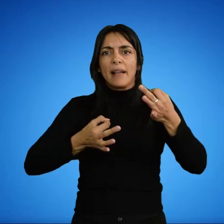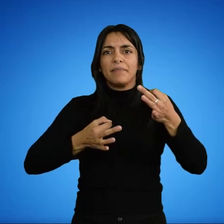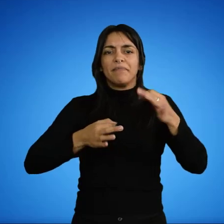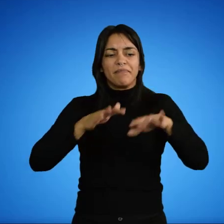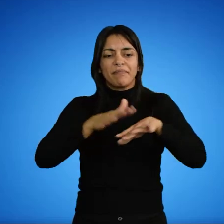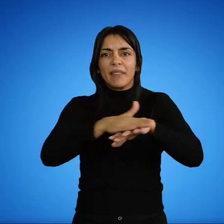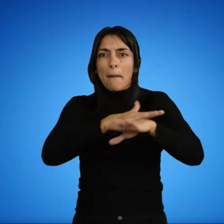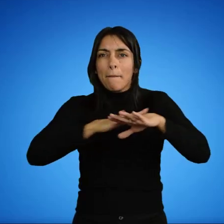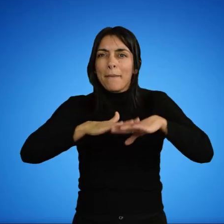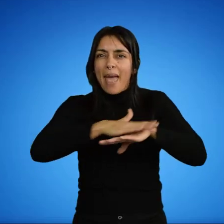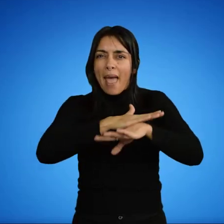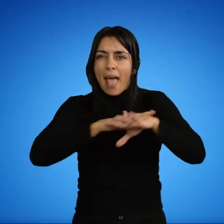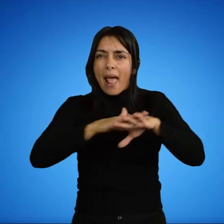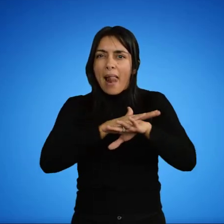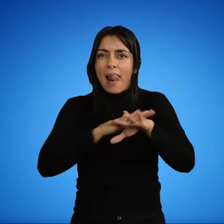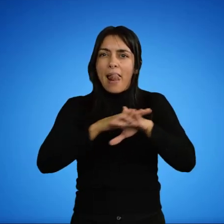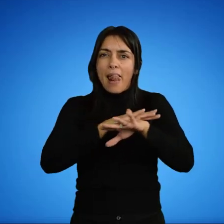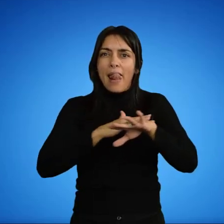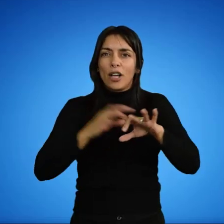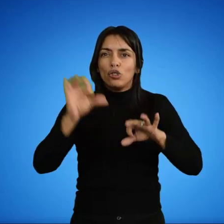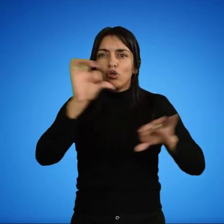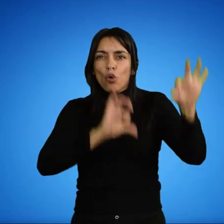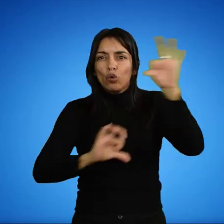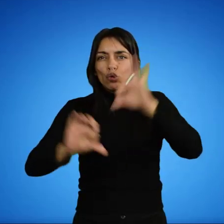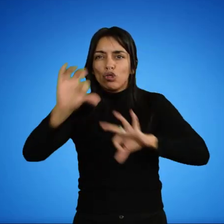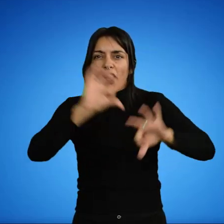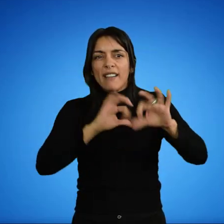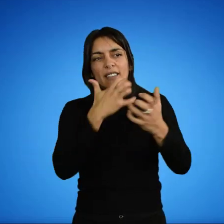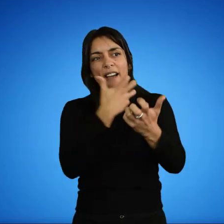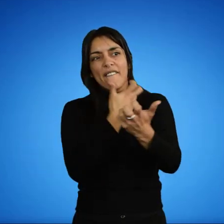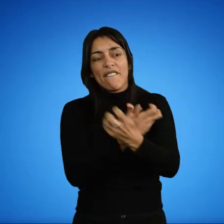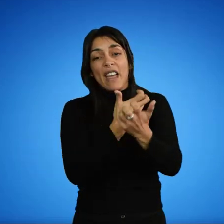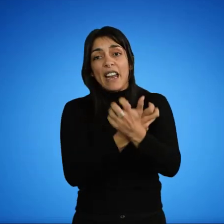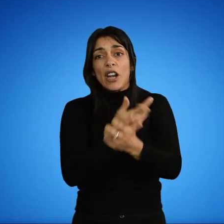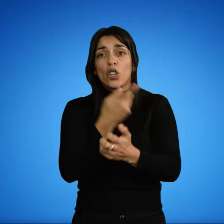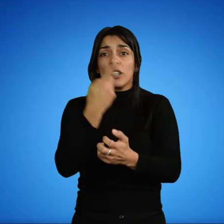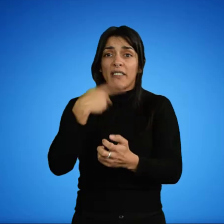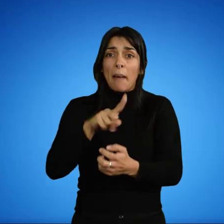pueden ser tóxicas, venenosas, pero también antibióticas y fungicidas.